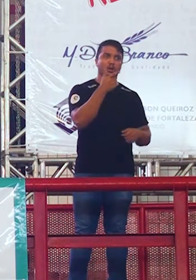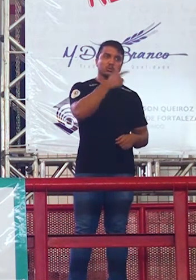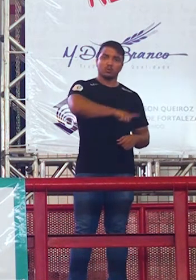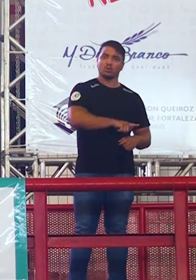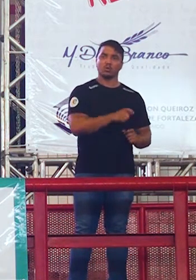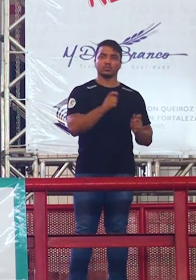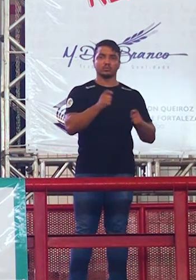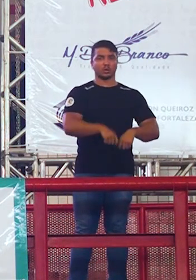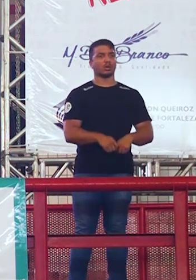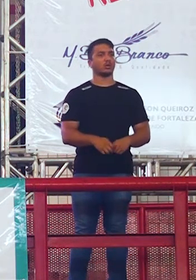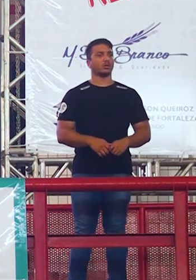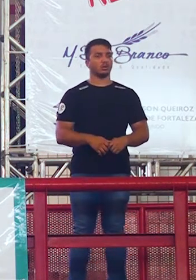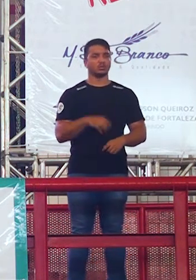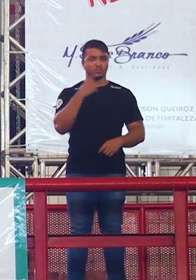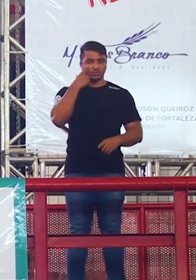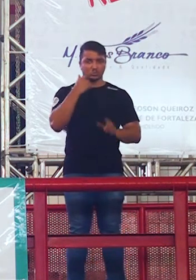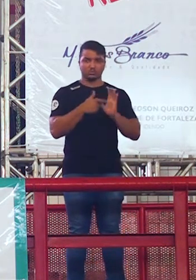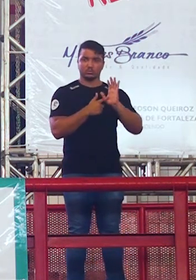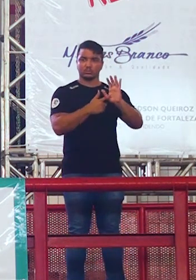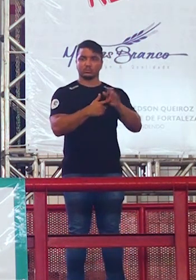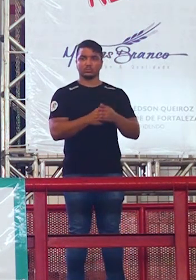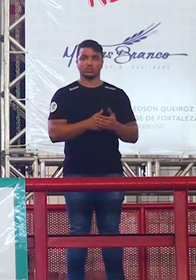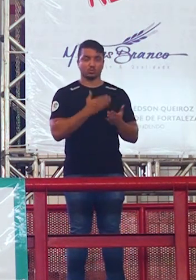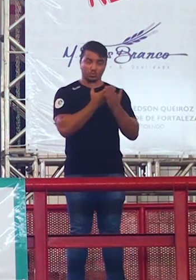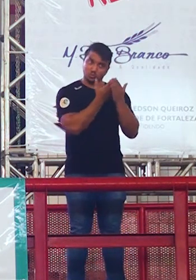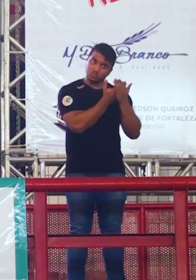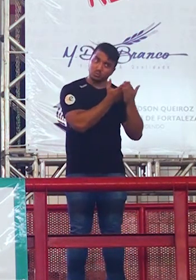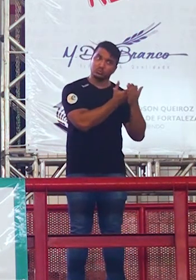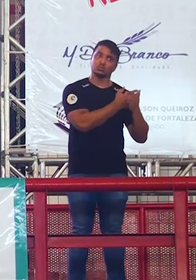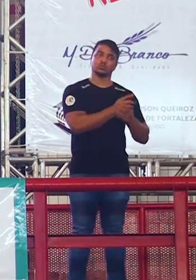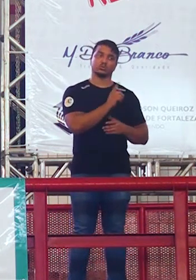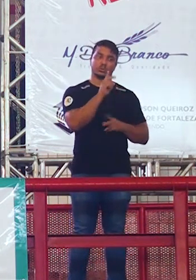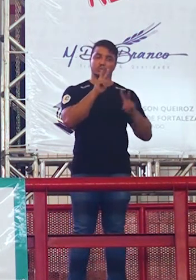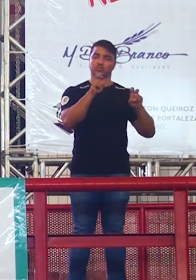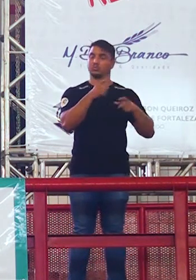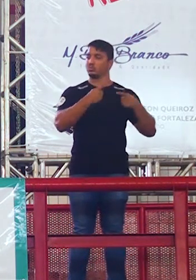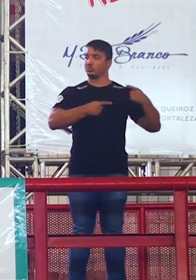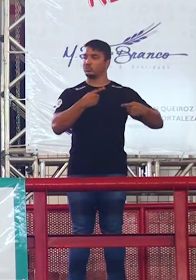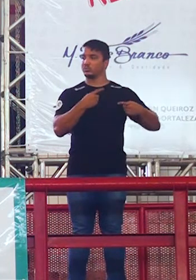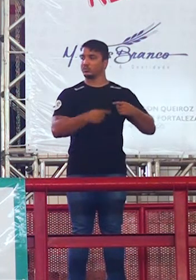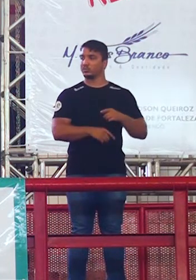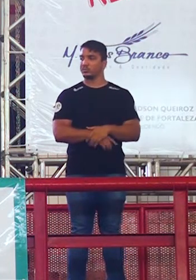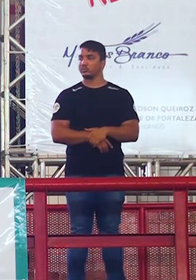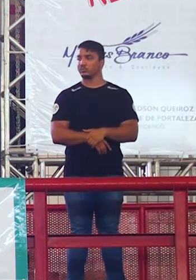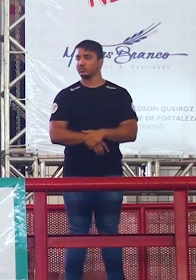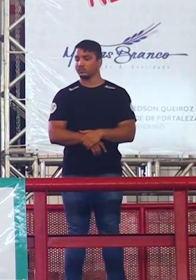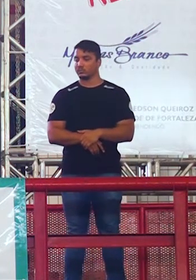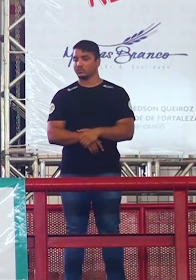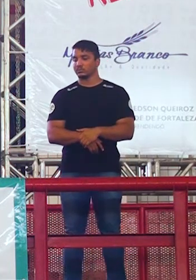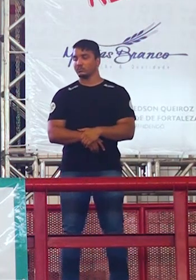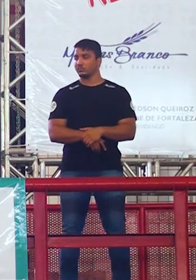então estão de sobreaviso. Beleza? Continuemos.